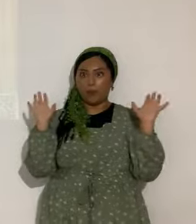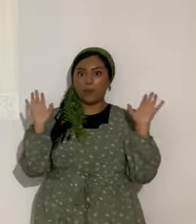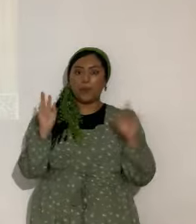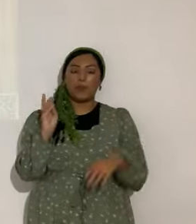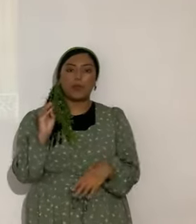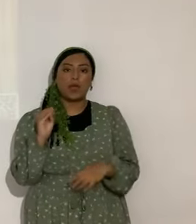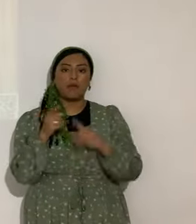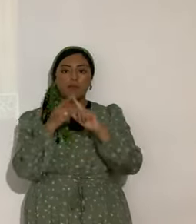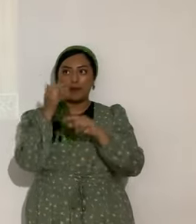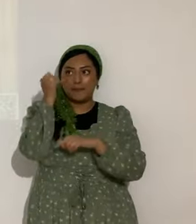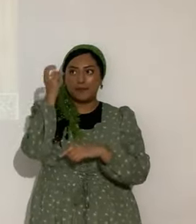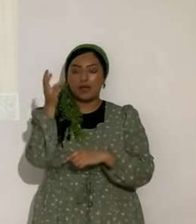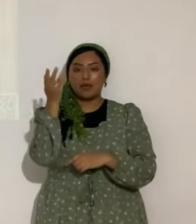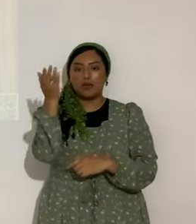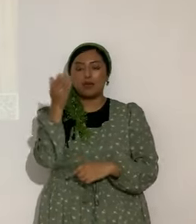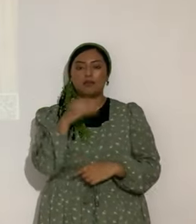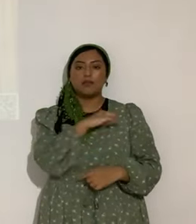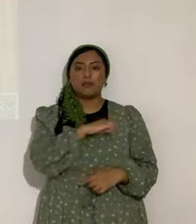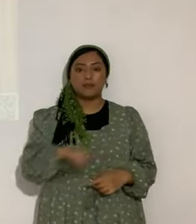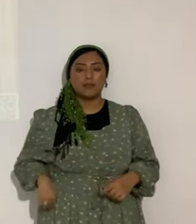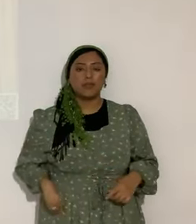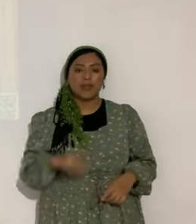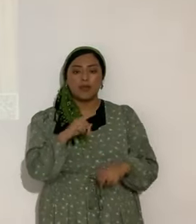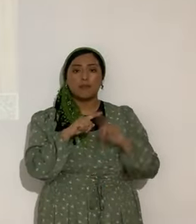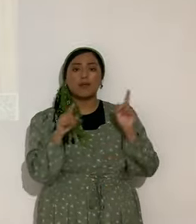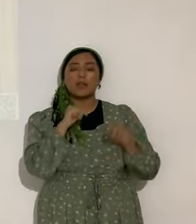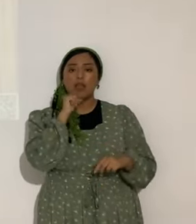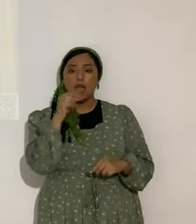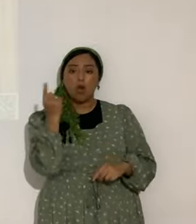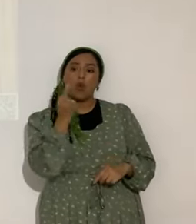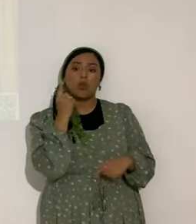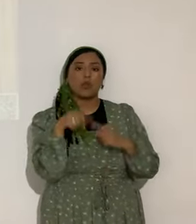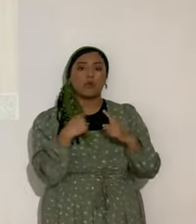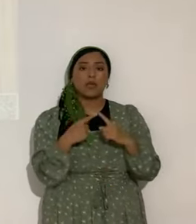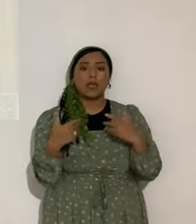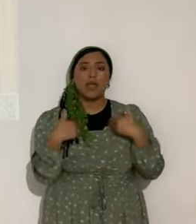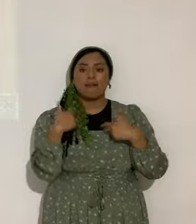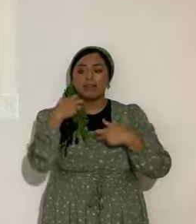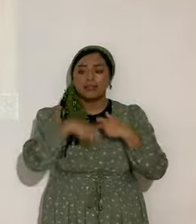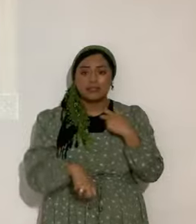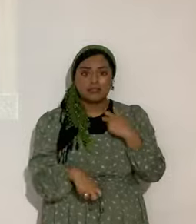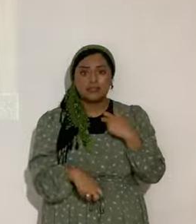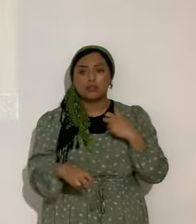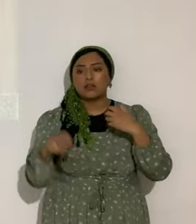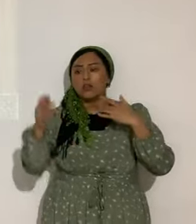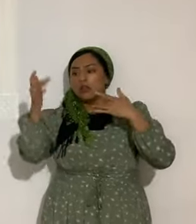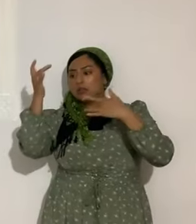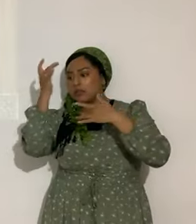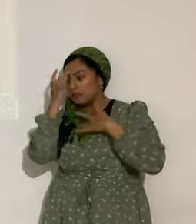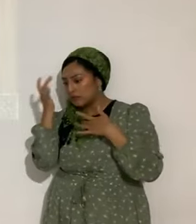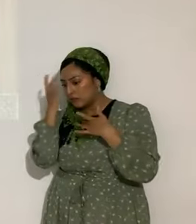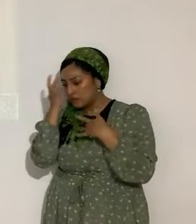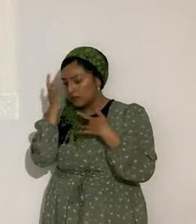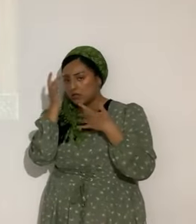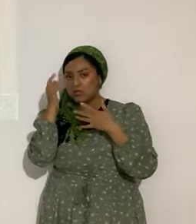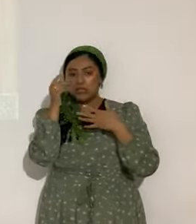es de Yashua Mashiach. Pero no nada más cuando tengamos presiones. Crisis. Enfermedades. Etcétera. Etcétera.